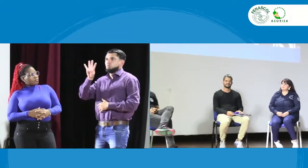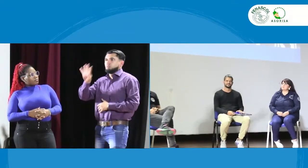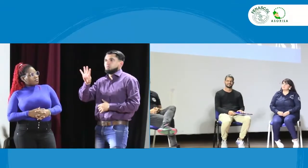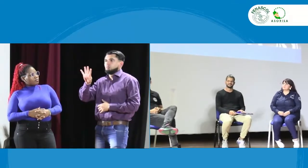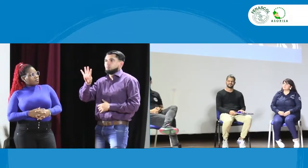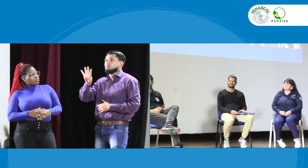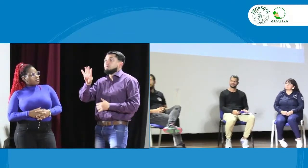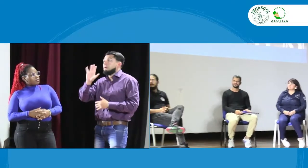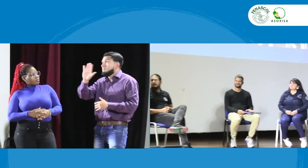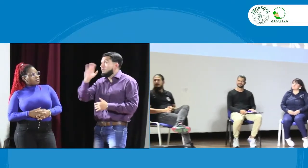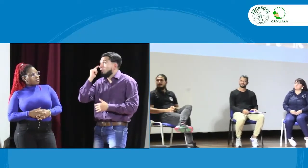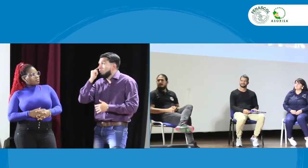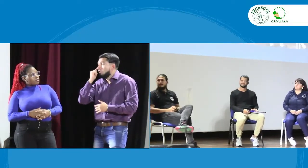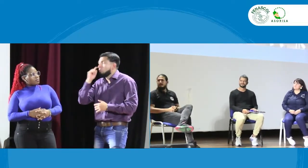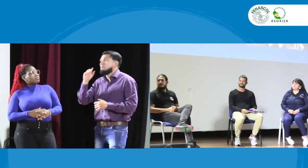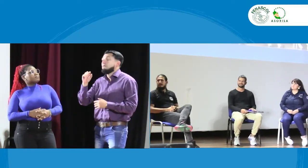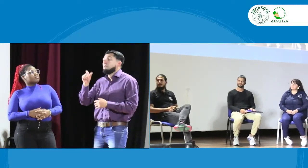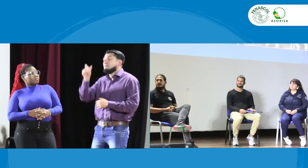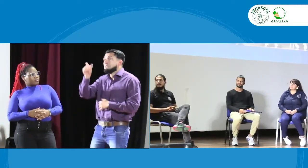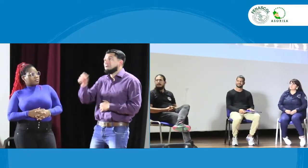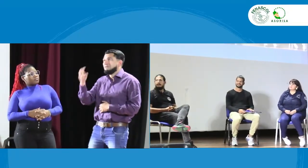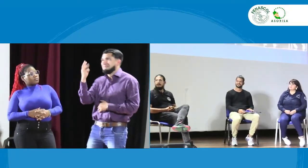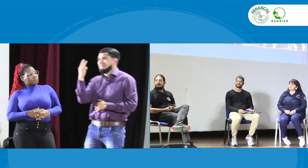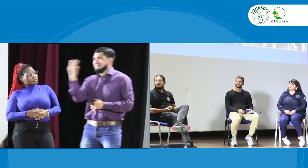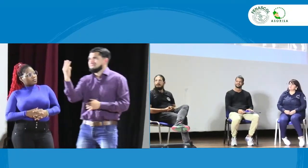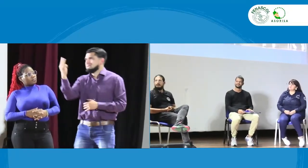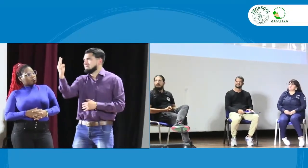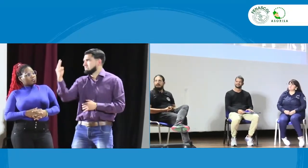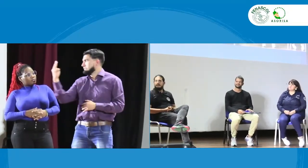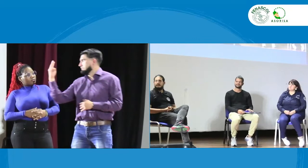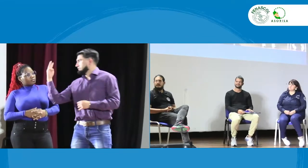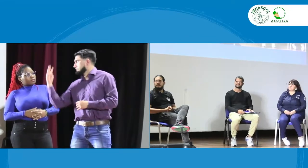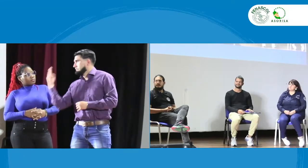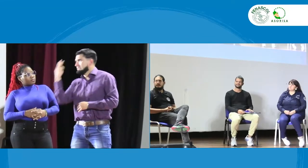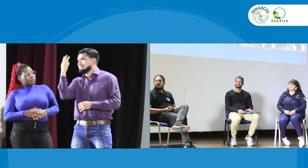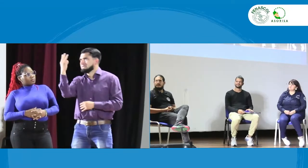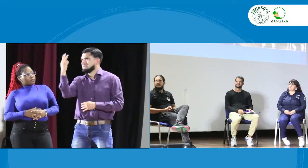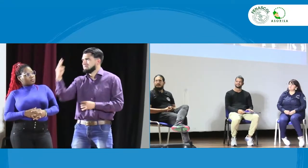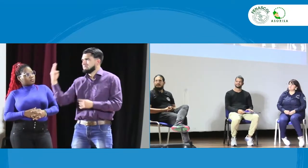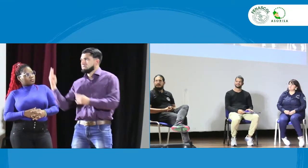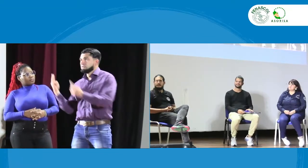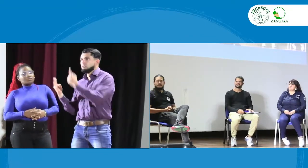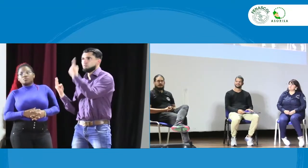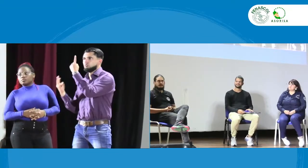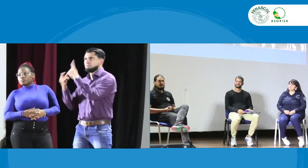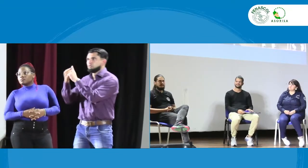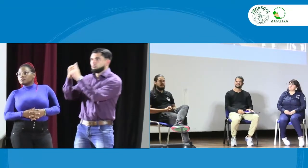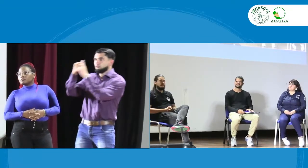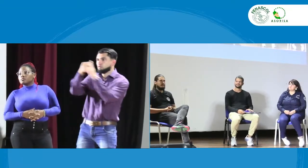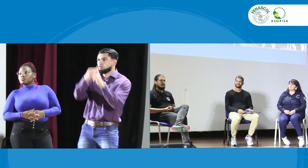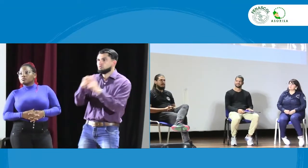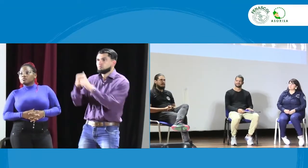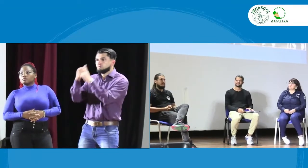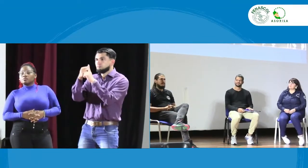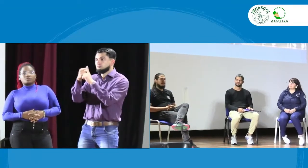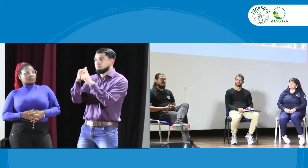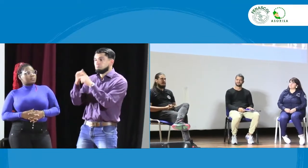acciones que busca el movimiento. Vamos a darle oportunidad a tres personas que vengan